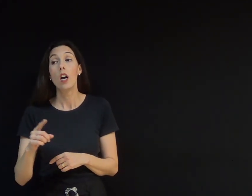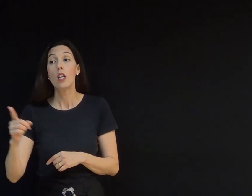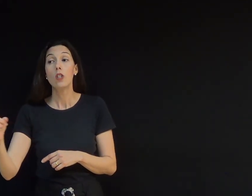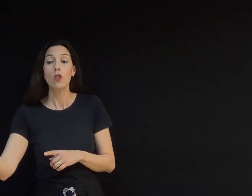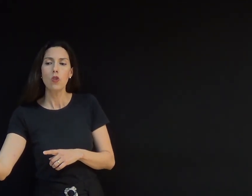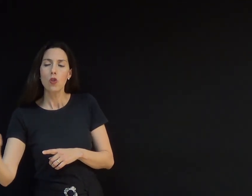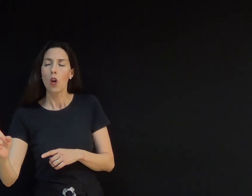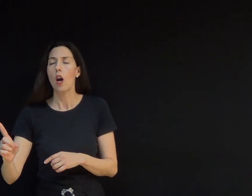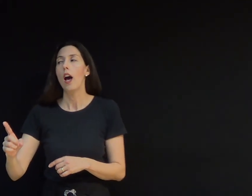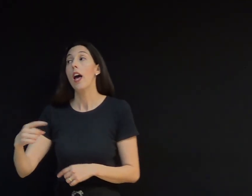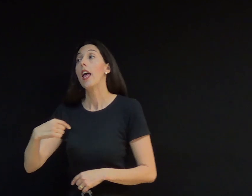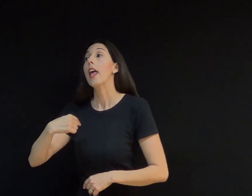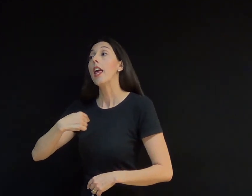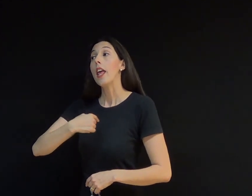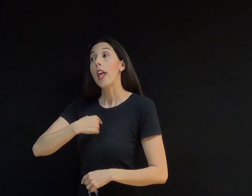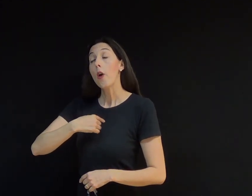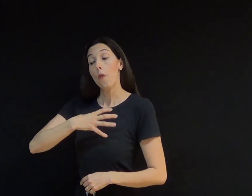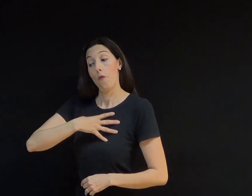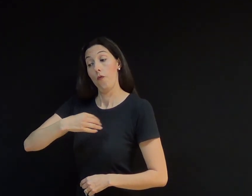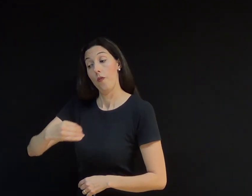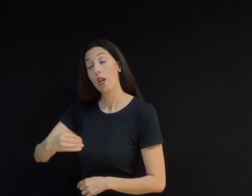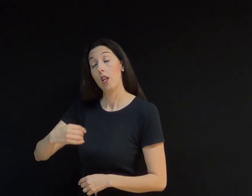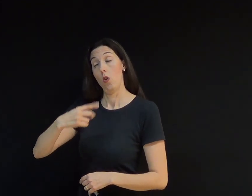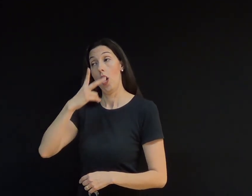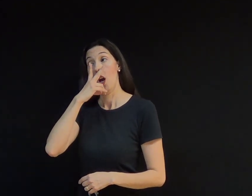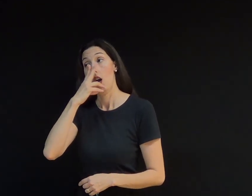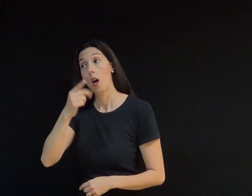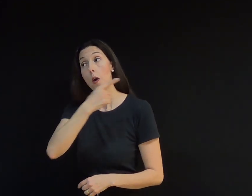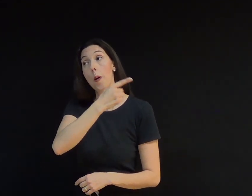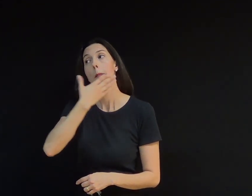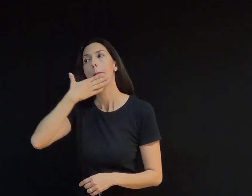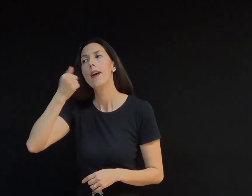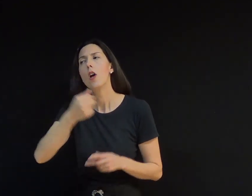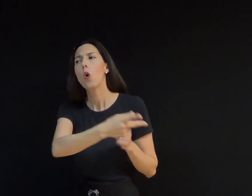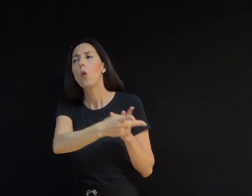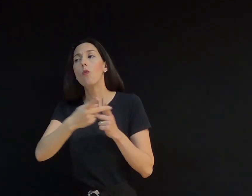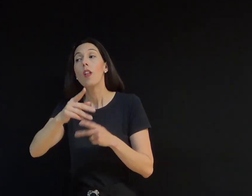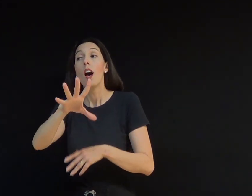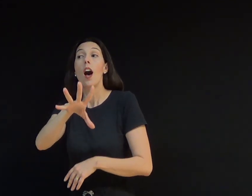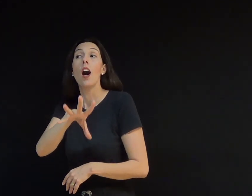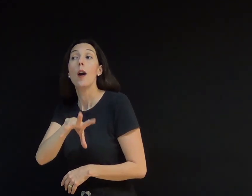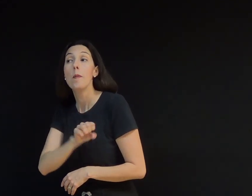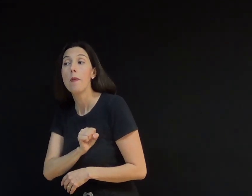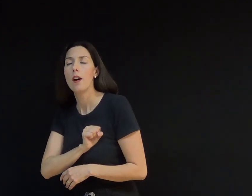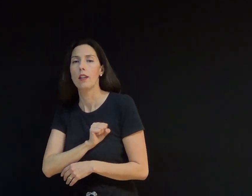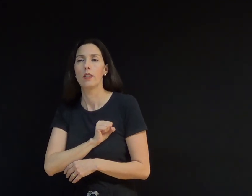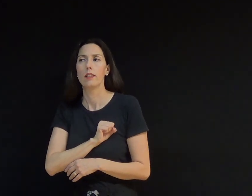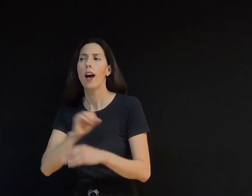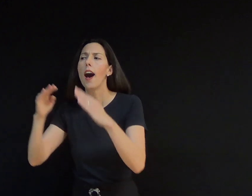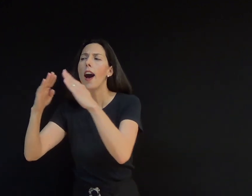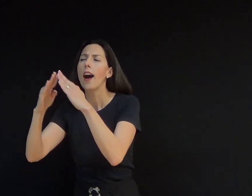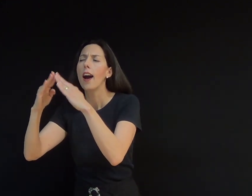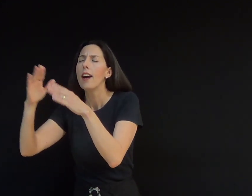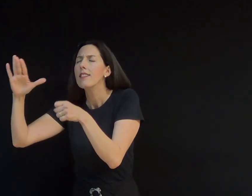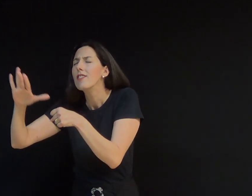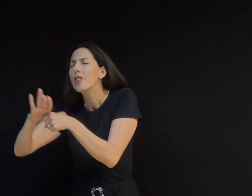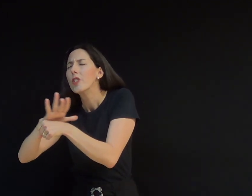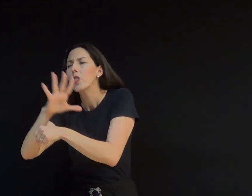sua sugestão. Não seria melhor convidar o amor? Nossa casa estará cheia de amor. Atentamos